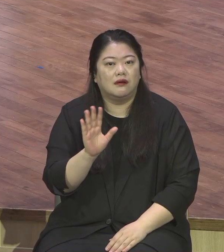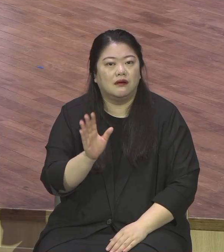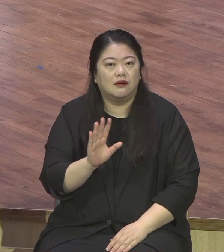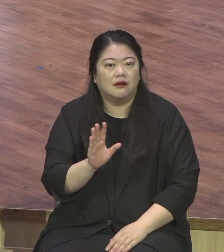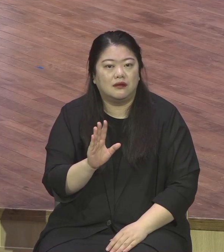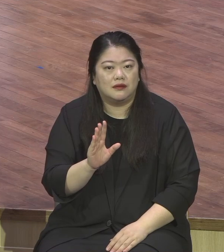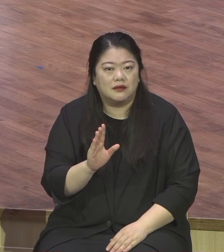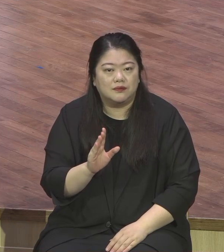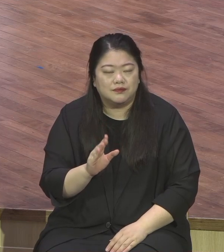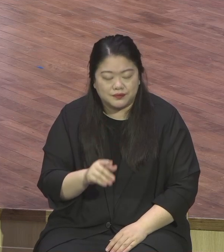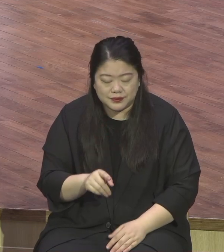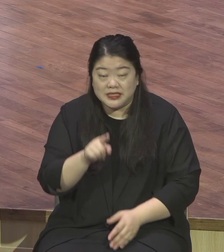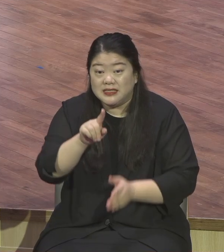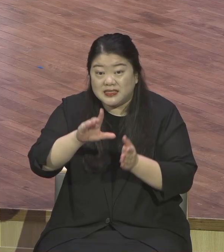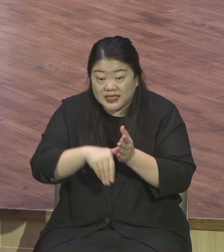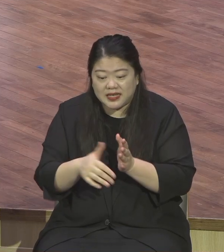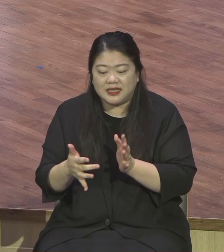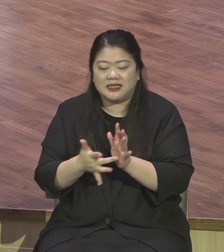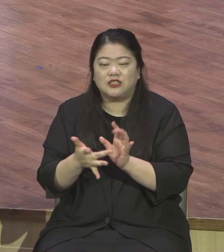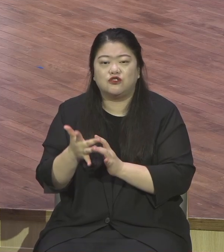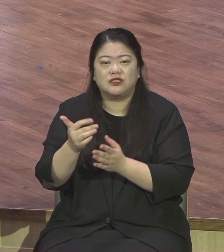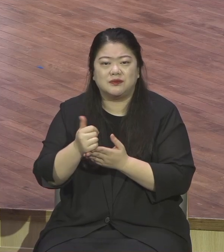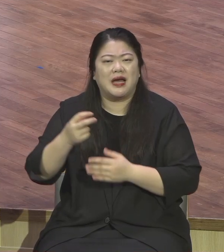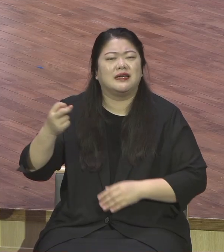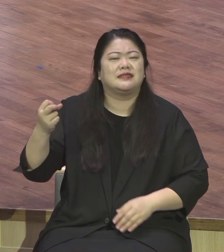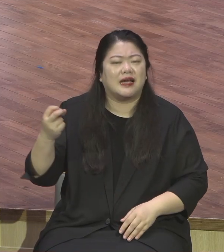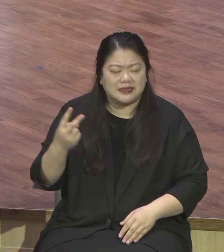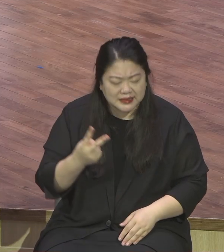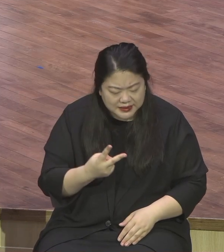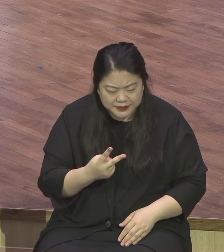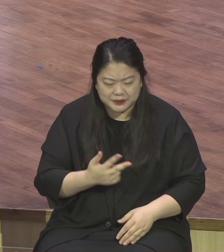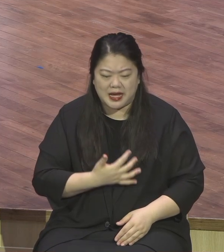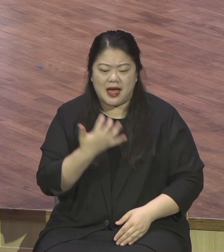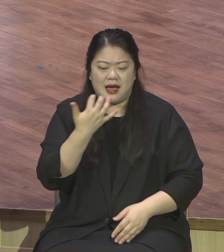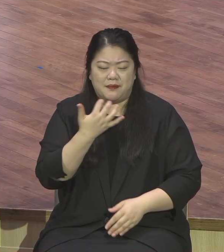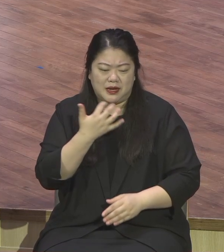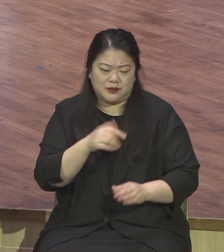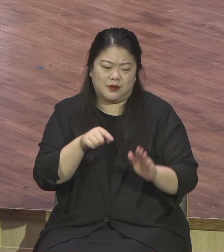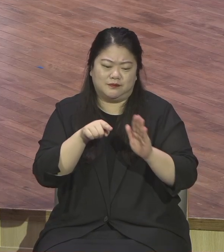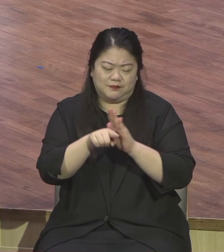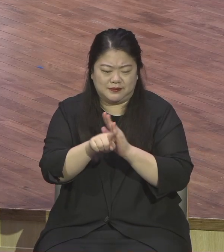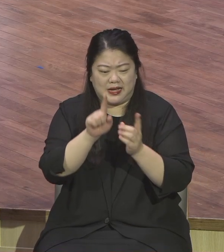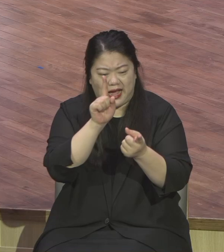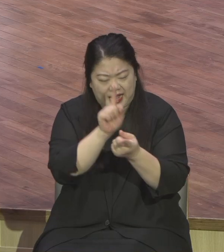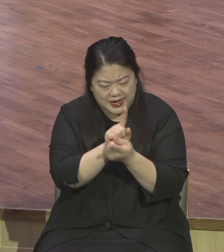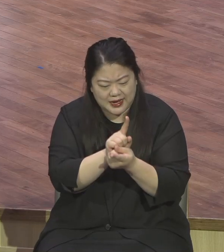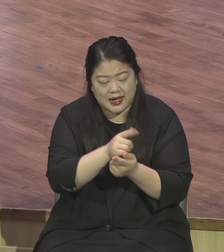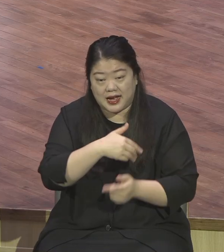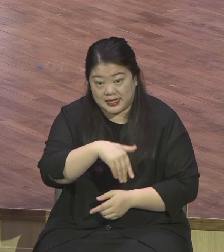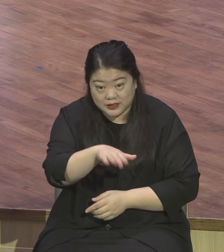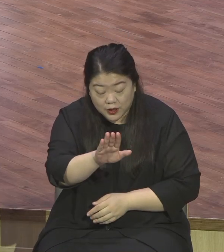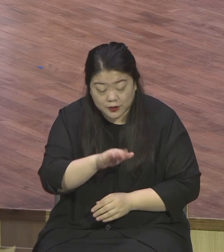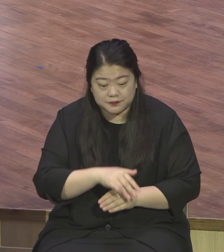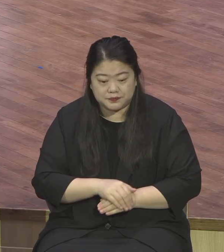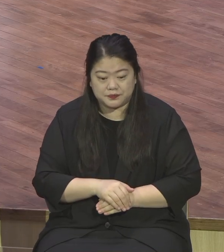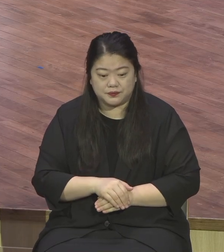사용하시는 장면 부활하신 예수님이 디베라 호스카에서 베드로에게 묻습니다 요한아들